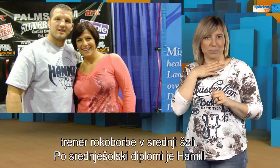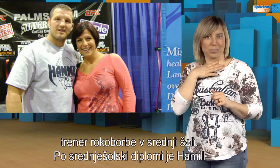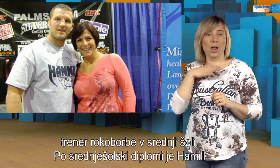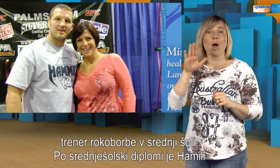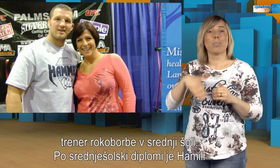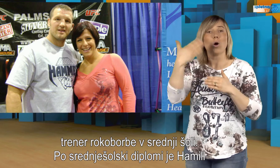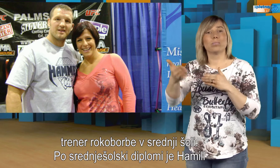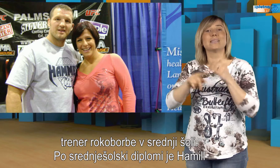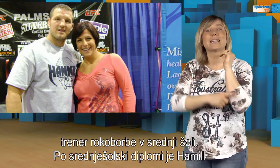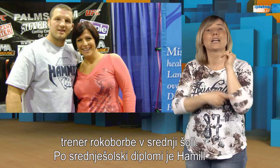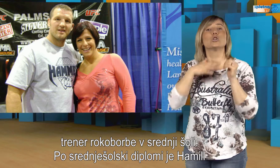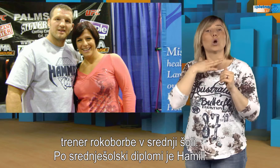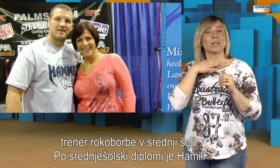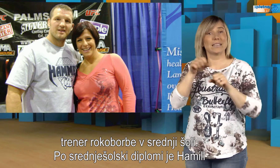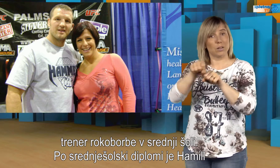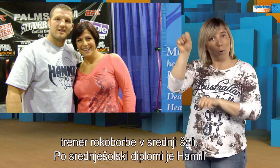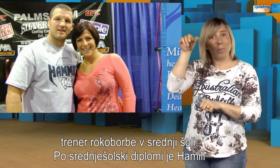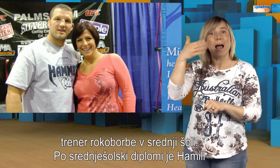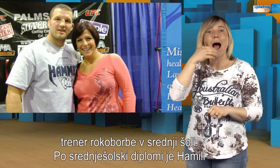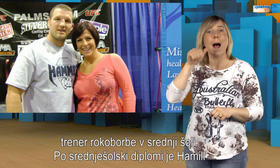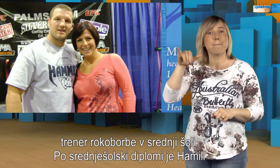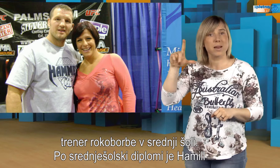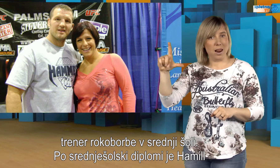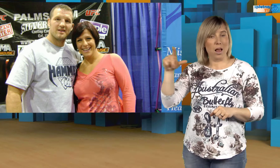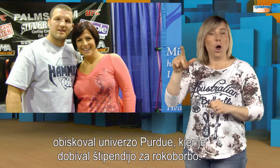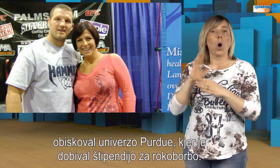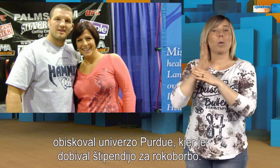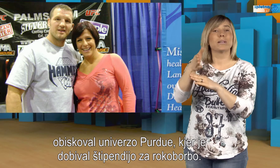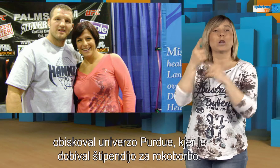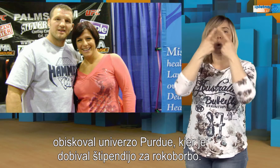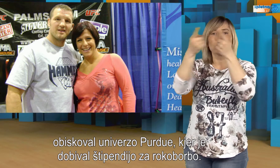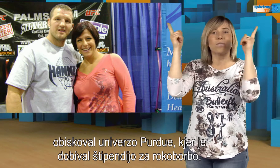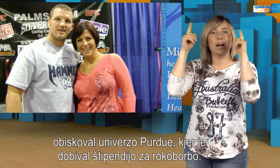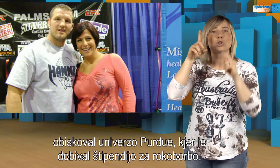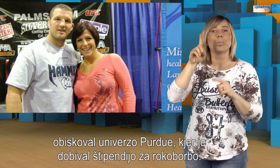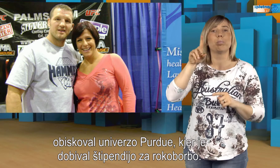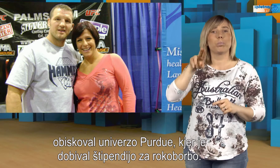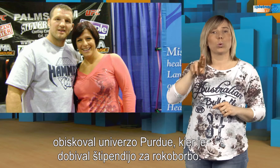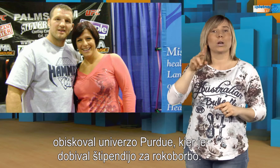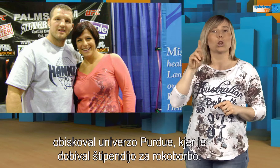Po srednji šolski diplomi je Hajmil obiskoval Univerzo Purdju, kjer je dobival štipendijo za rokoborbo.